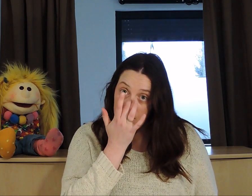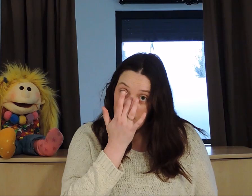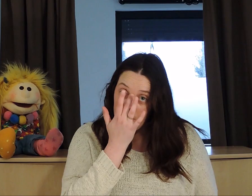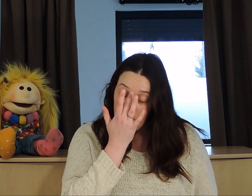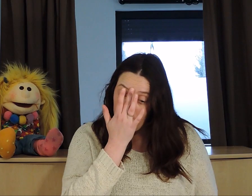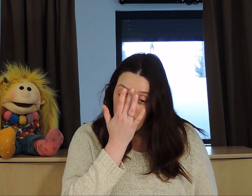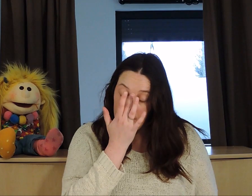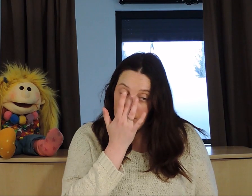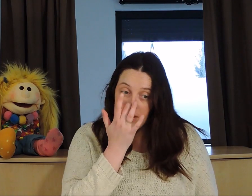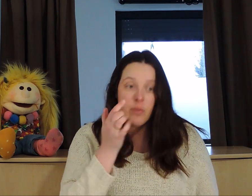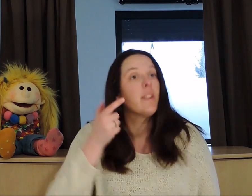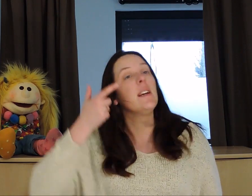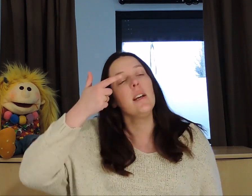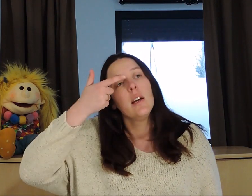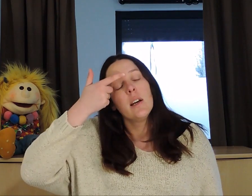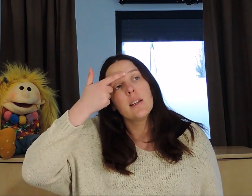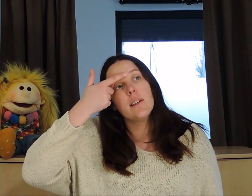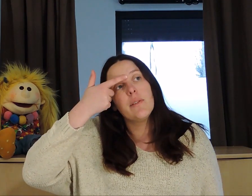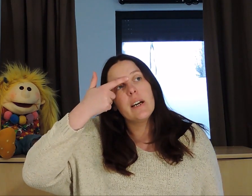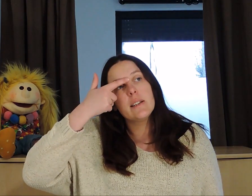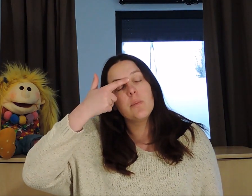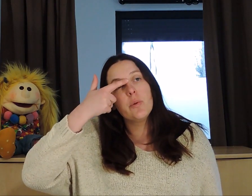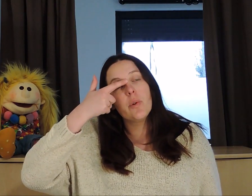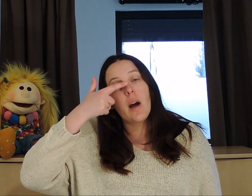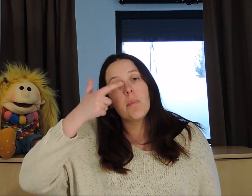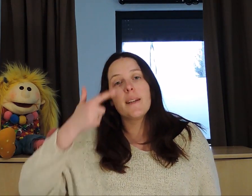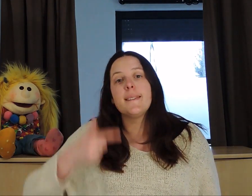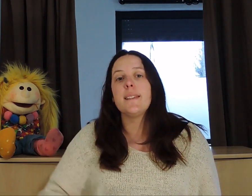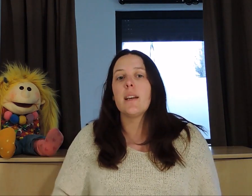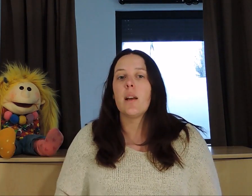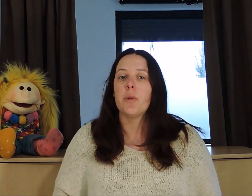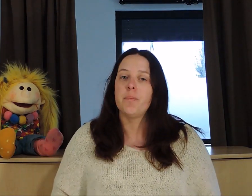du nez qui va être plutôt aplati également.